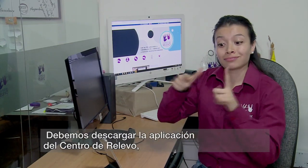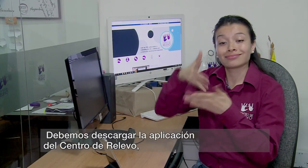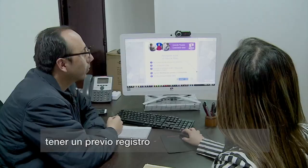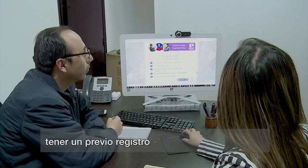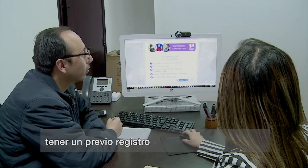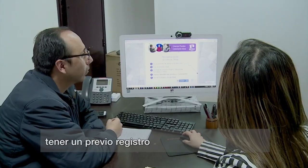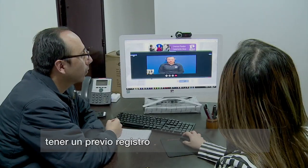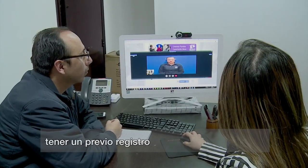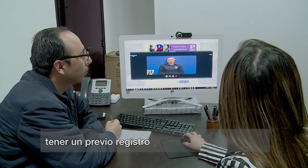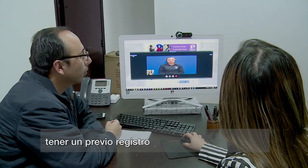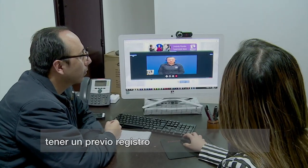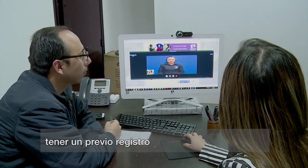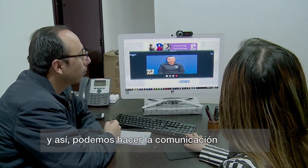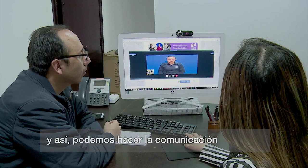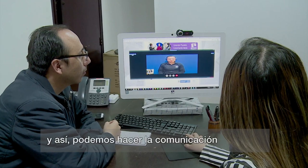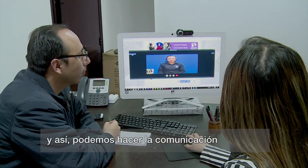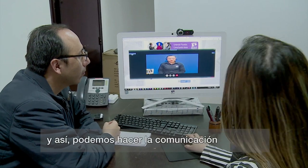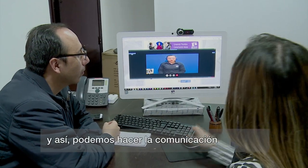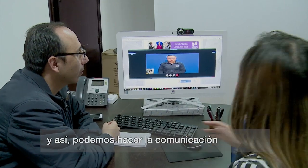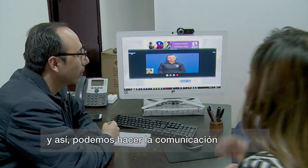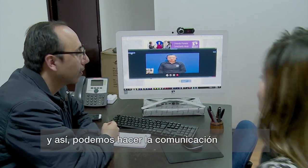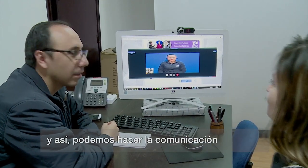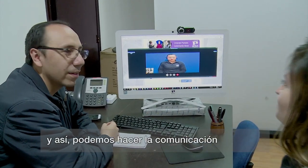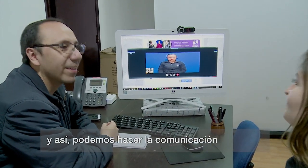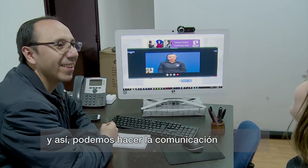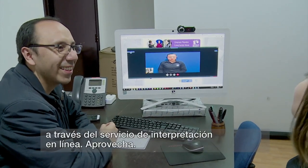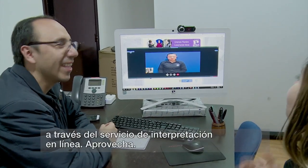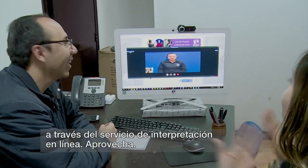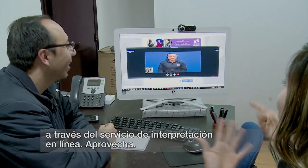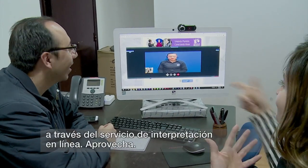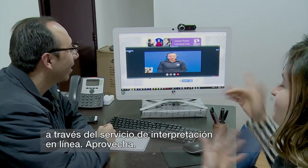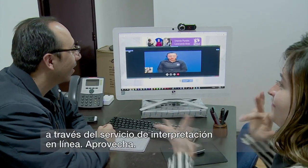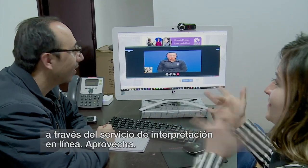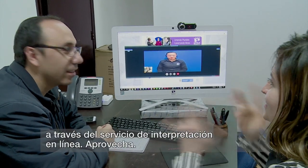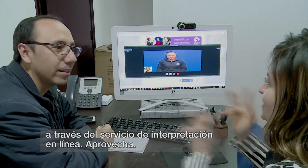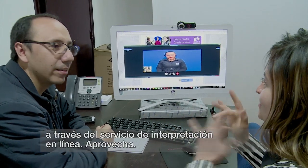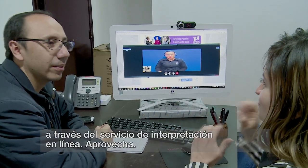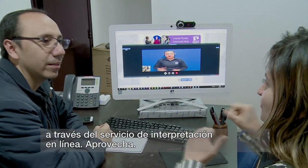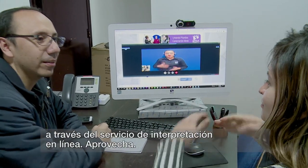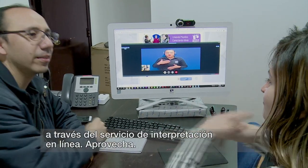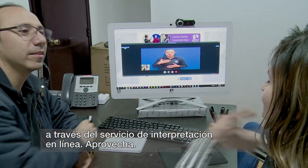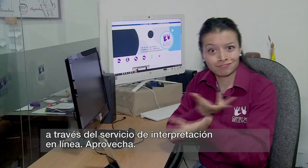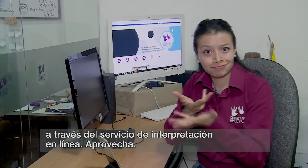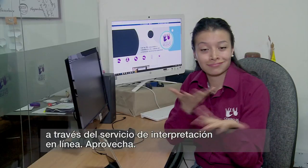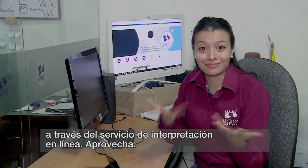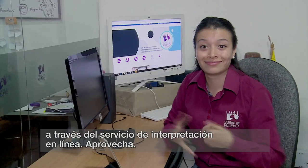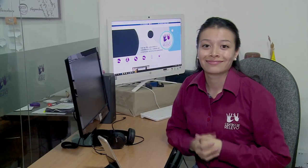Releo, tener un previo registro y así podemos hacer la comunicación a través del servicio de interpretación en línea. Aprovecha.